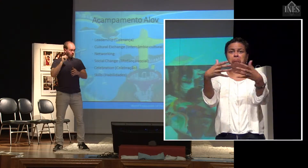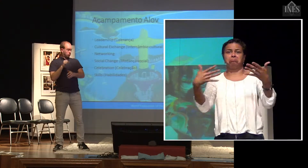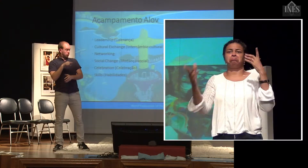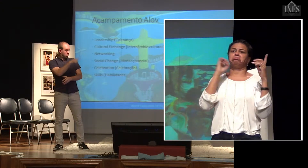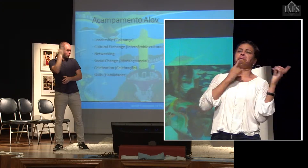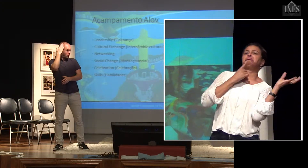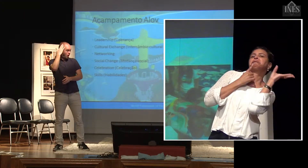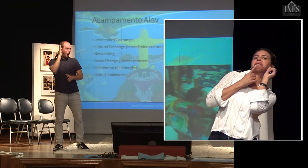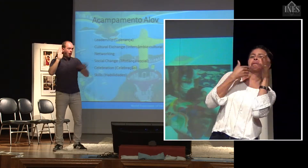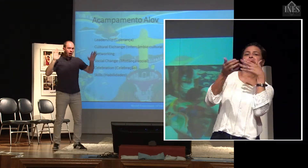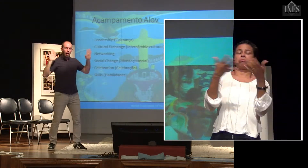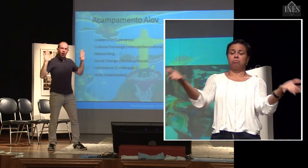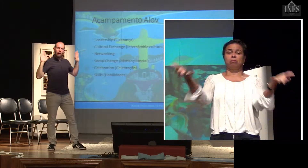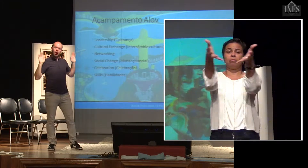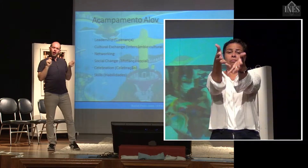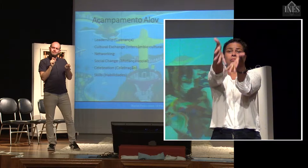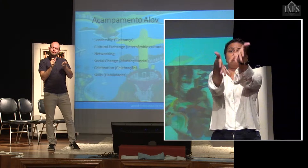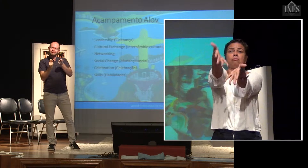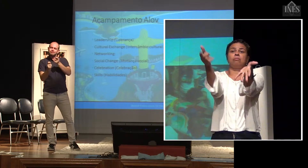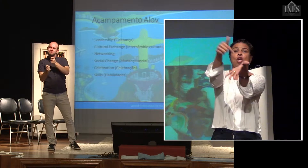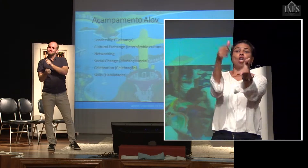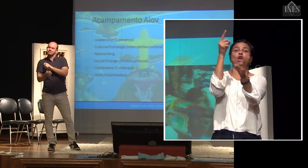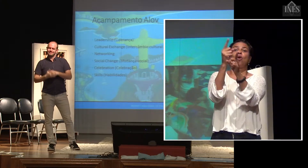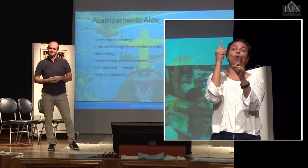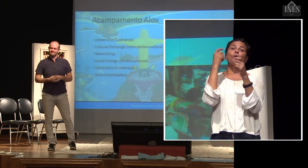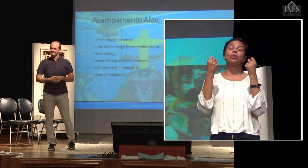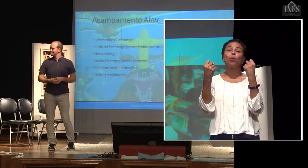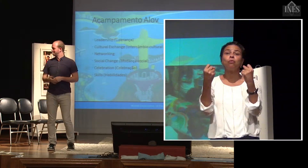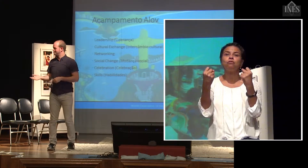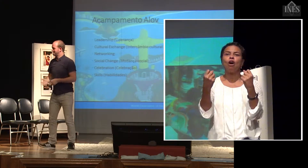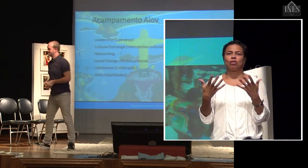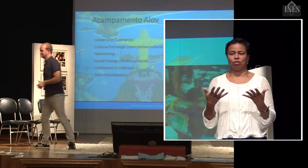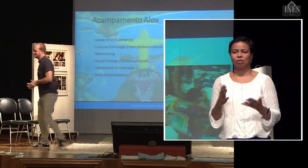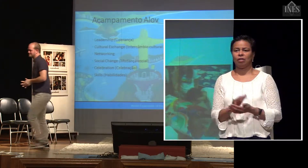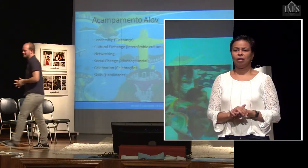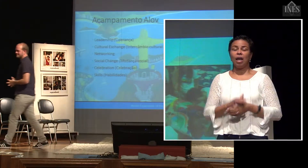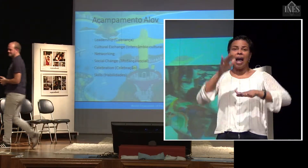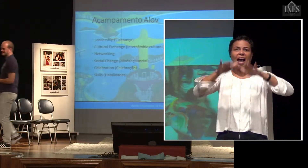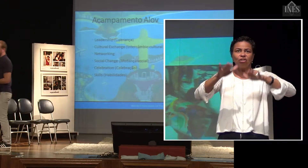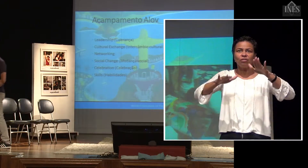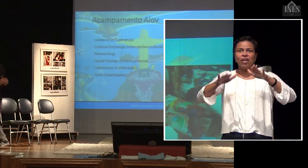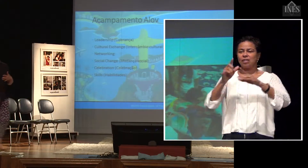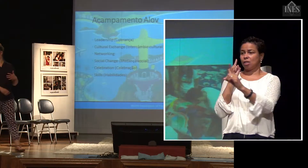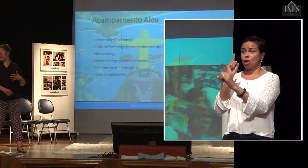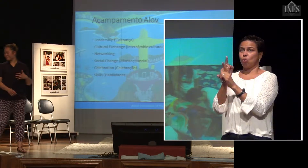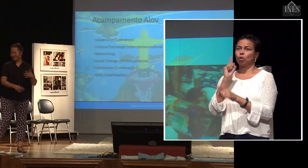encontro... Às vezes, no primeiro momento que você encontra um ouvinte e sinaliza para ele, ele se assusta, mas, depois, ele mesmo vai mudando e entrando naquilo